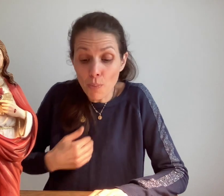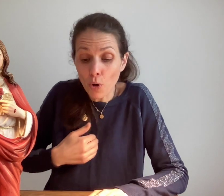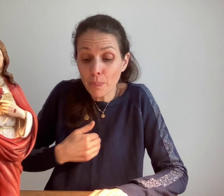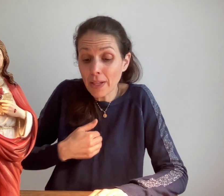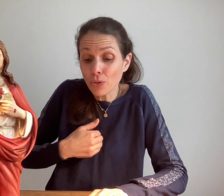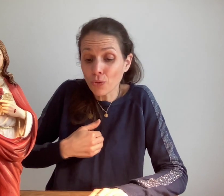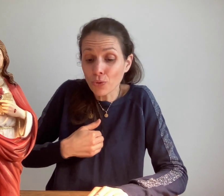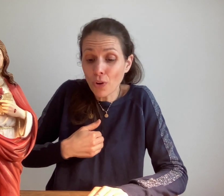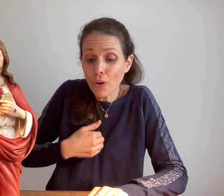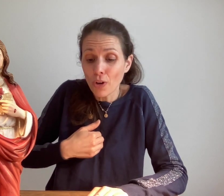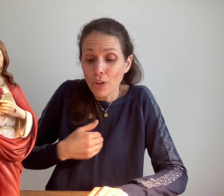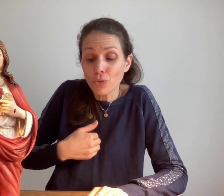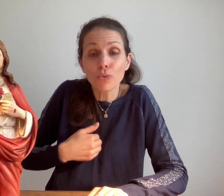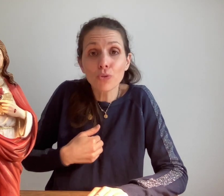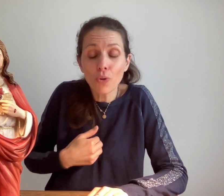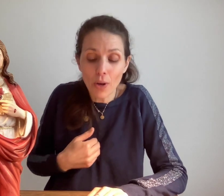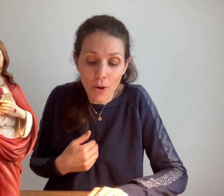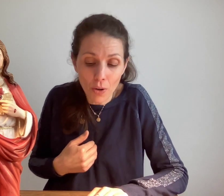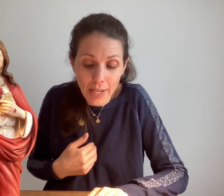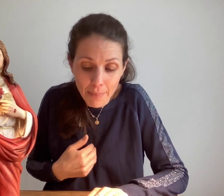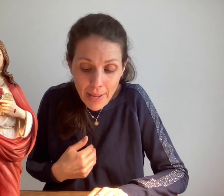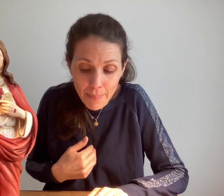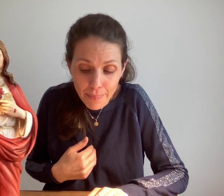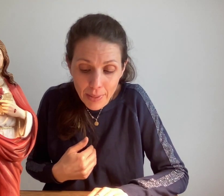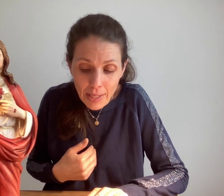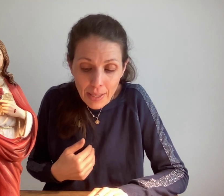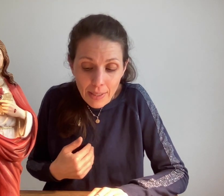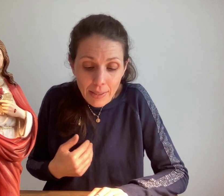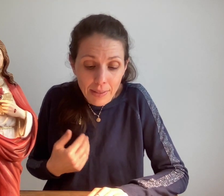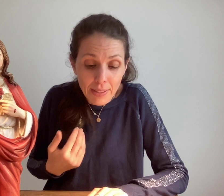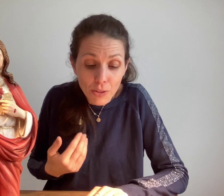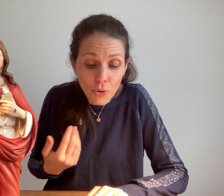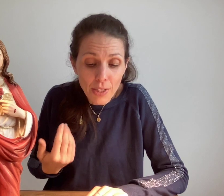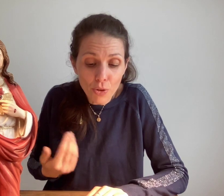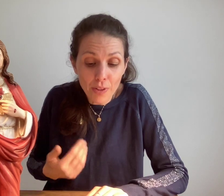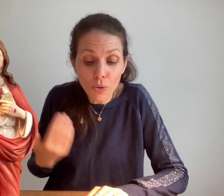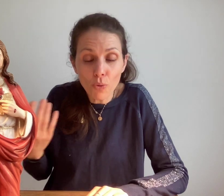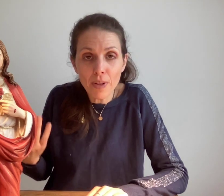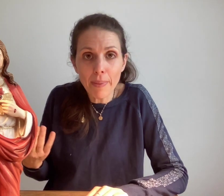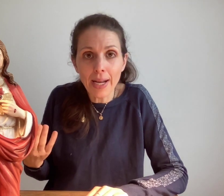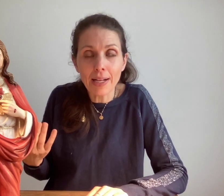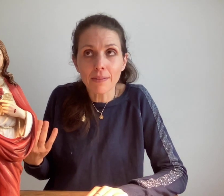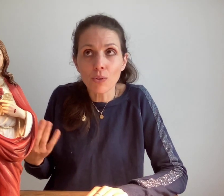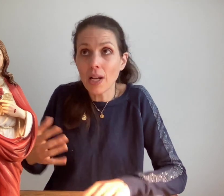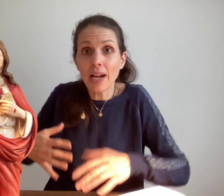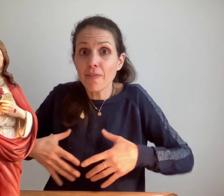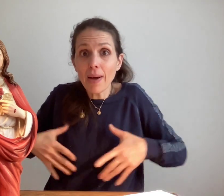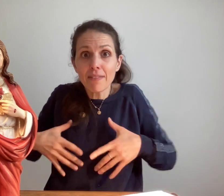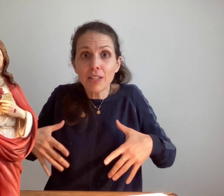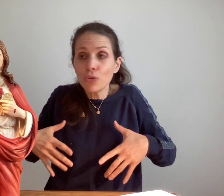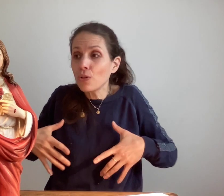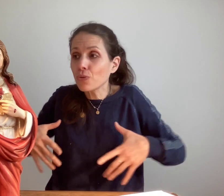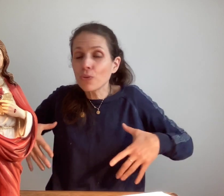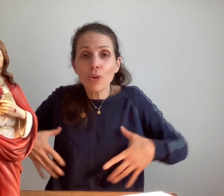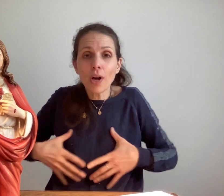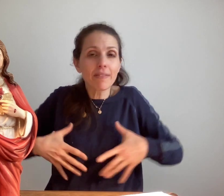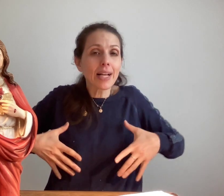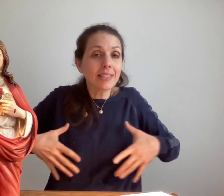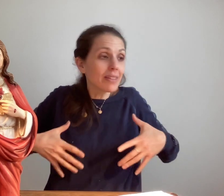porte pas dans son cœur son Dieu en elle-même c'est Dieu qui se fait trouver par elle donc elle n'arrive pas avec Dieu dans son cœur avec la divine